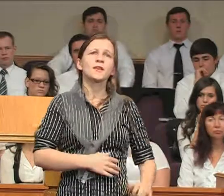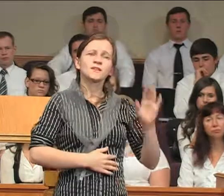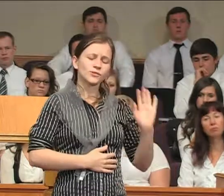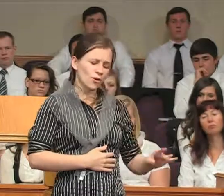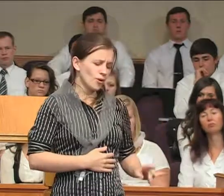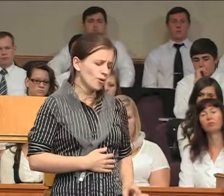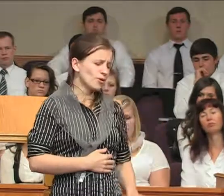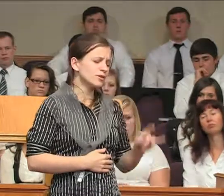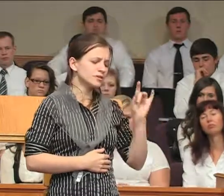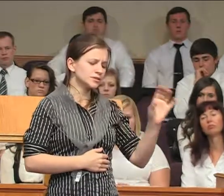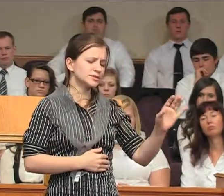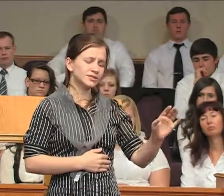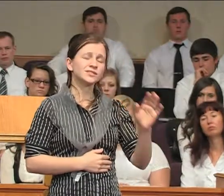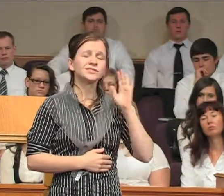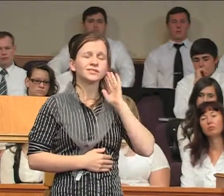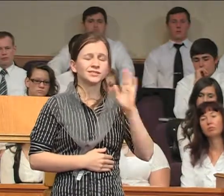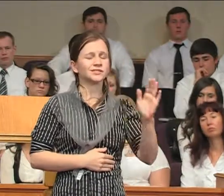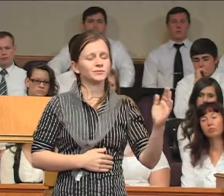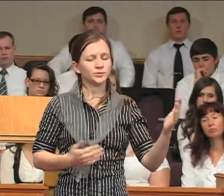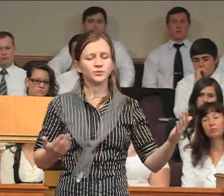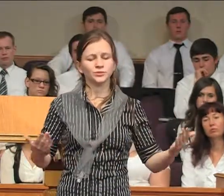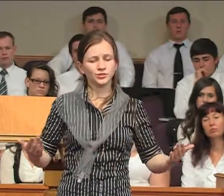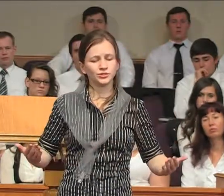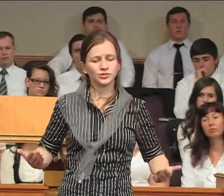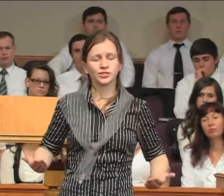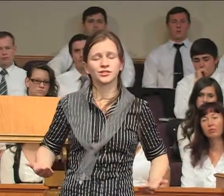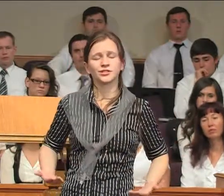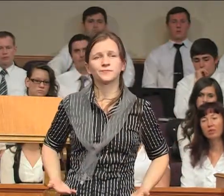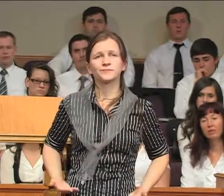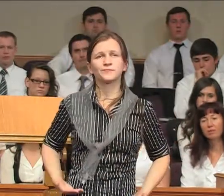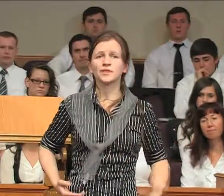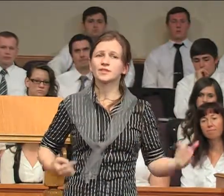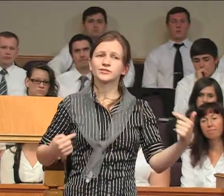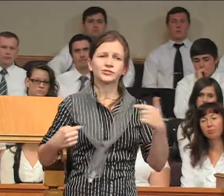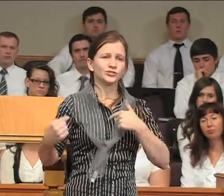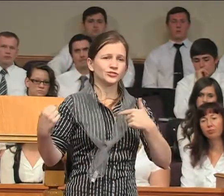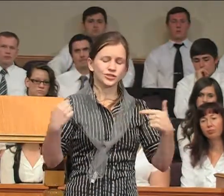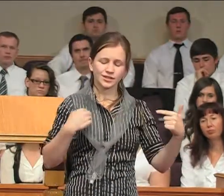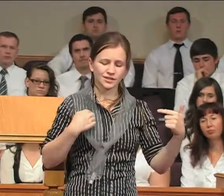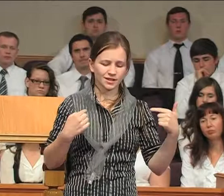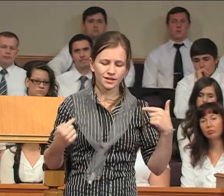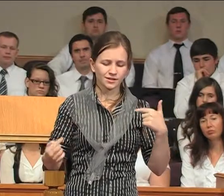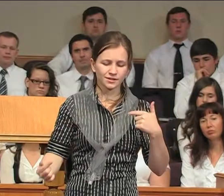Хоть и вечно будут жить в мучениях.